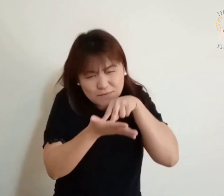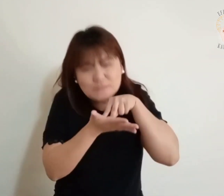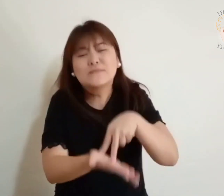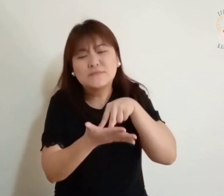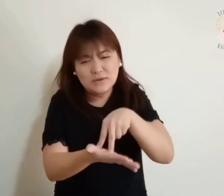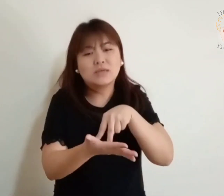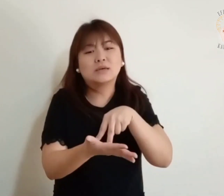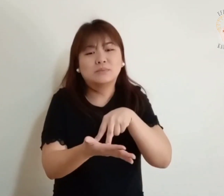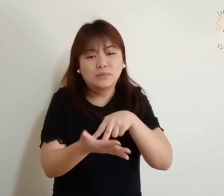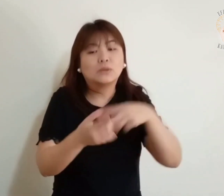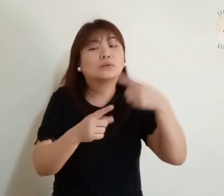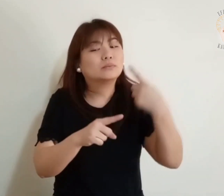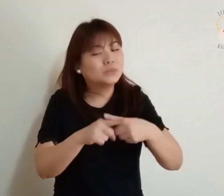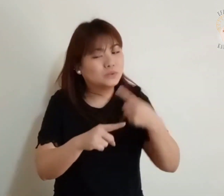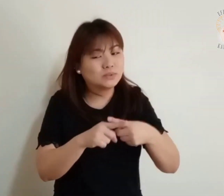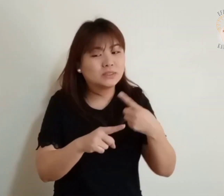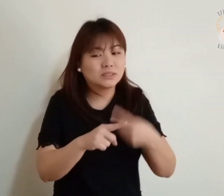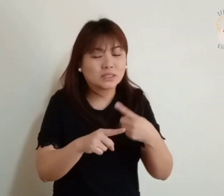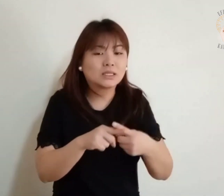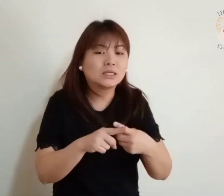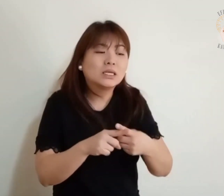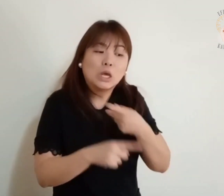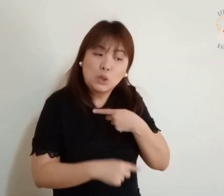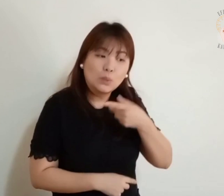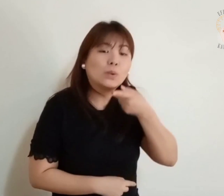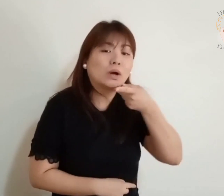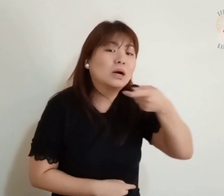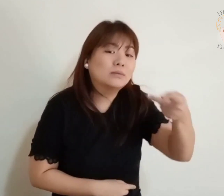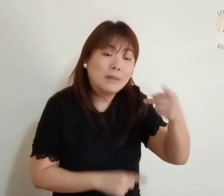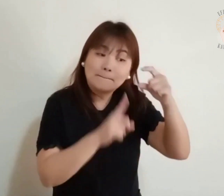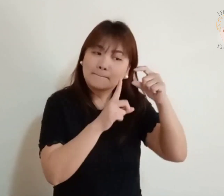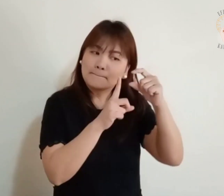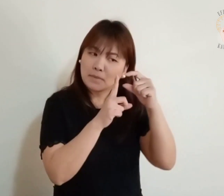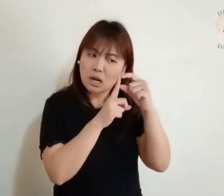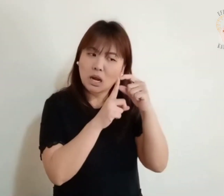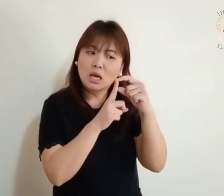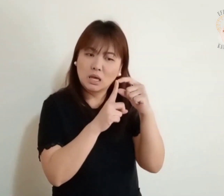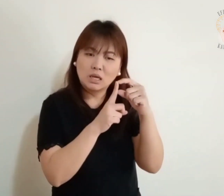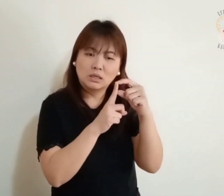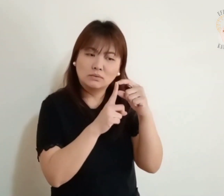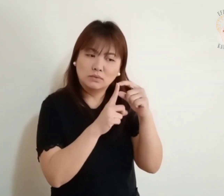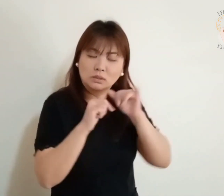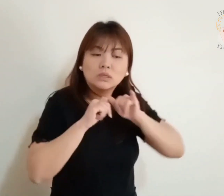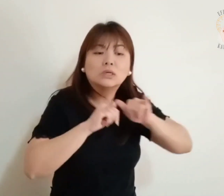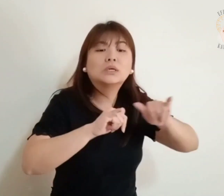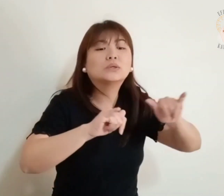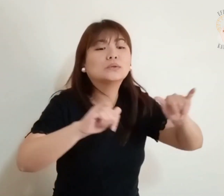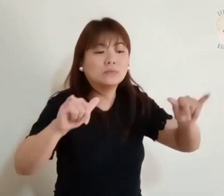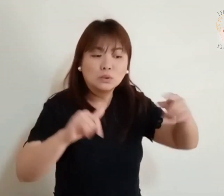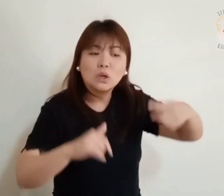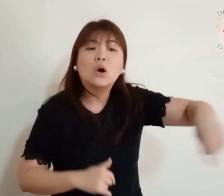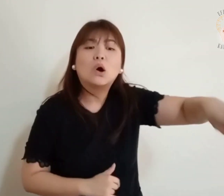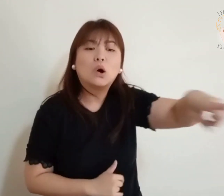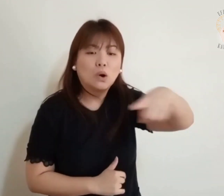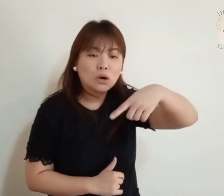Porque eu Porque Vos darei Palavras Tão acertadas Que nenhum